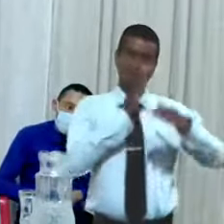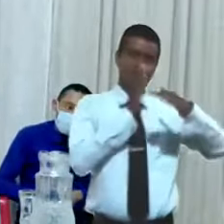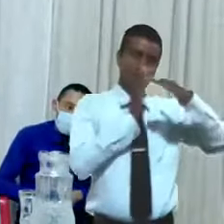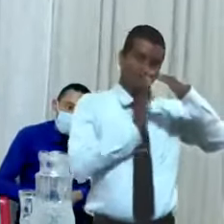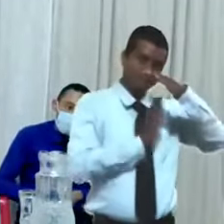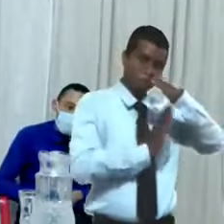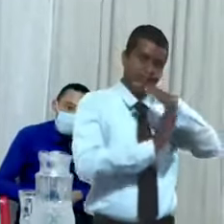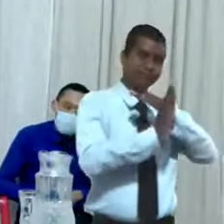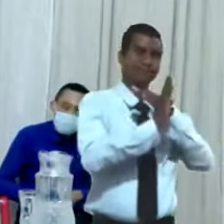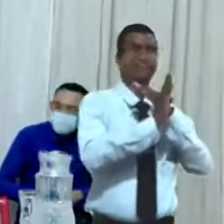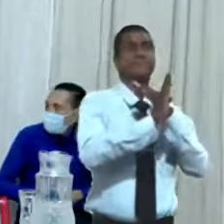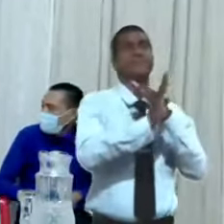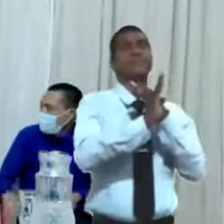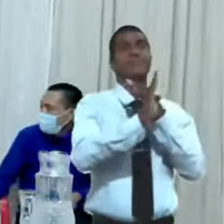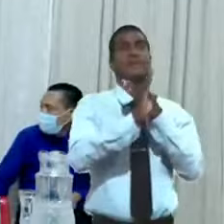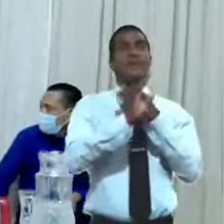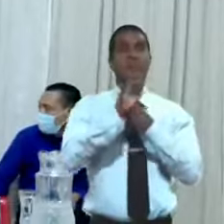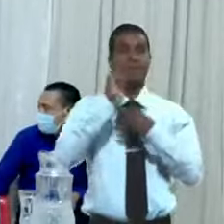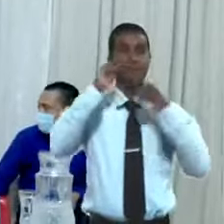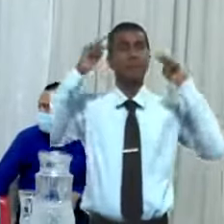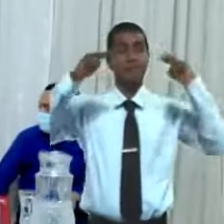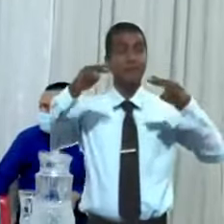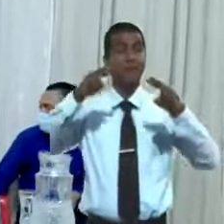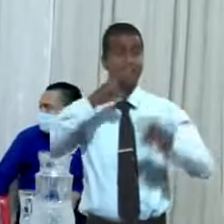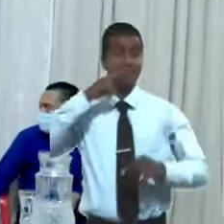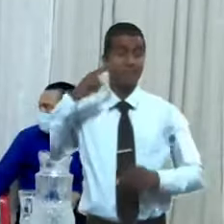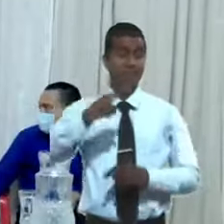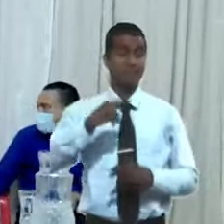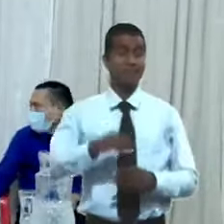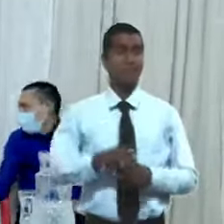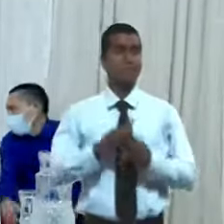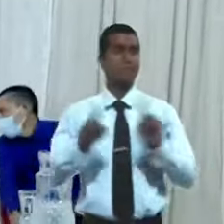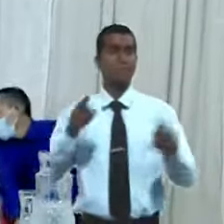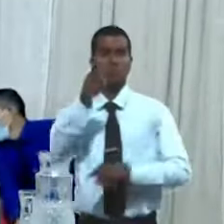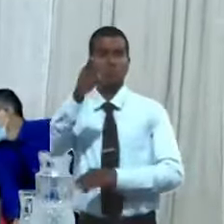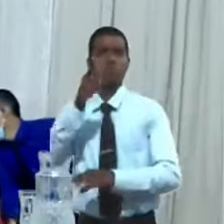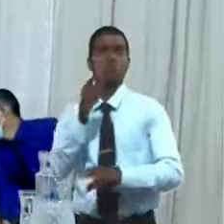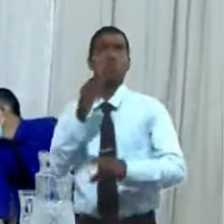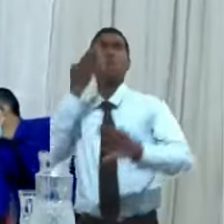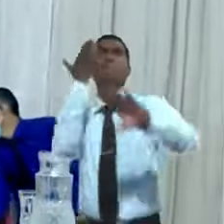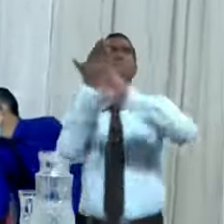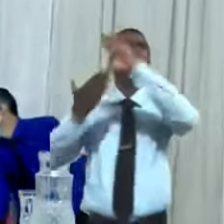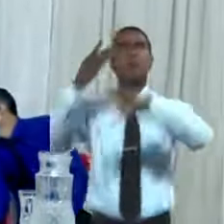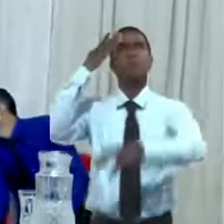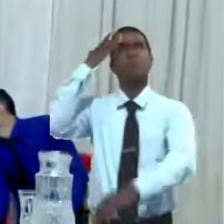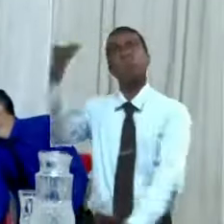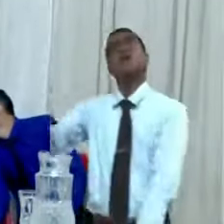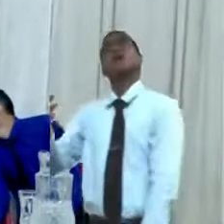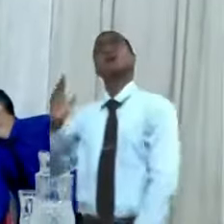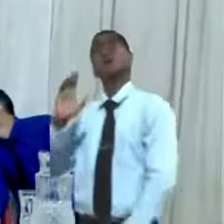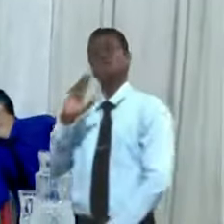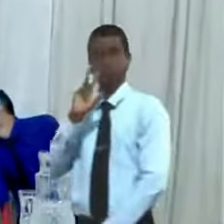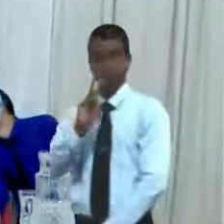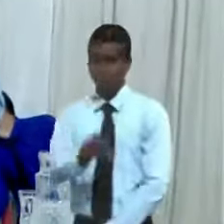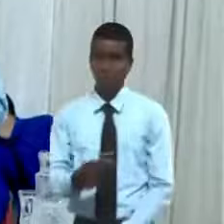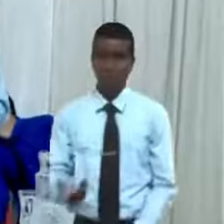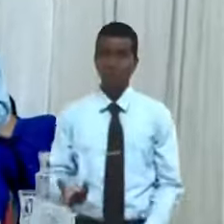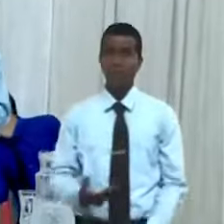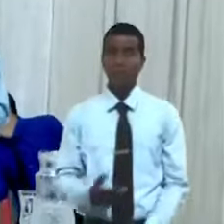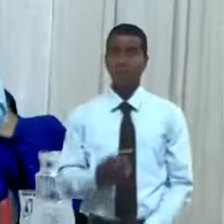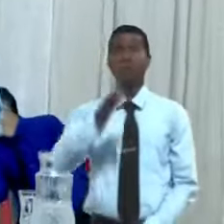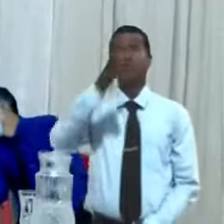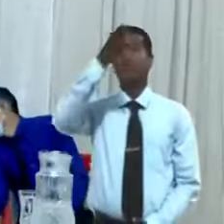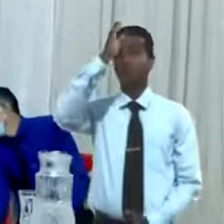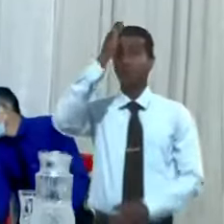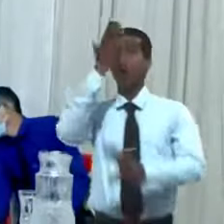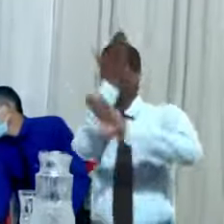Señor no intente reclamarle a Dios Señor porque hace las cosas así a Dios no se le